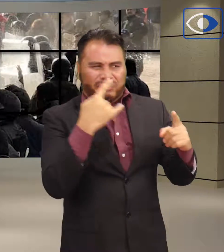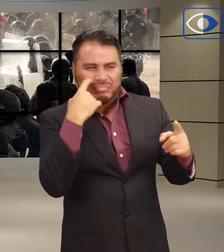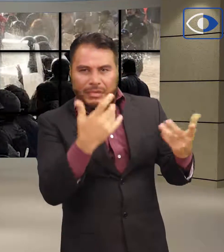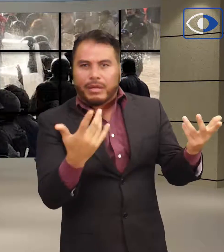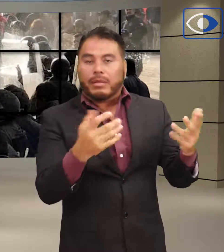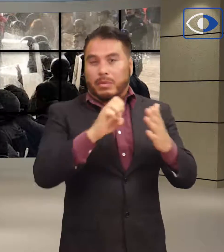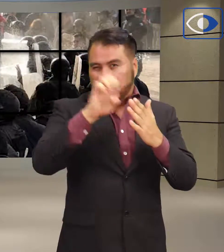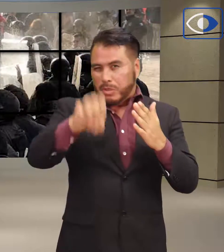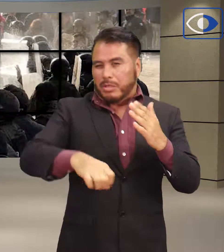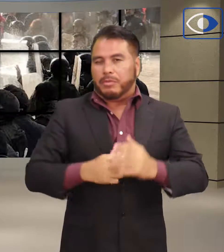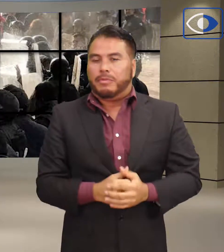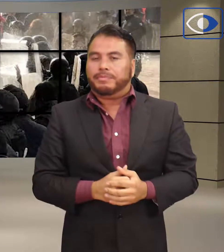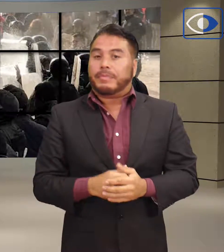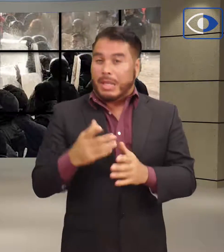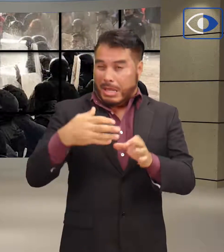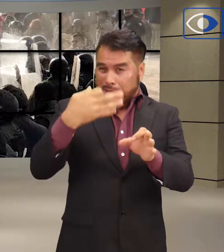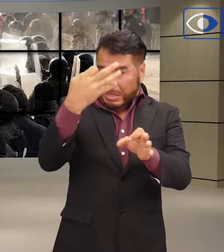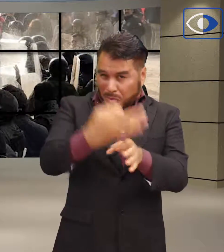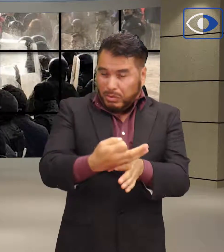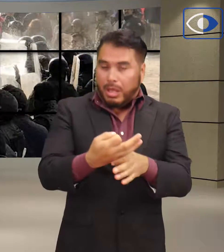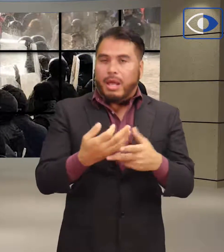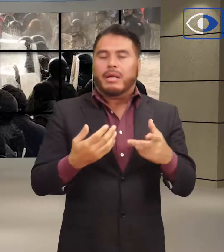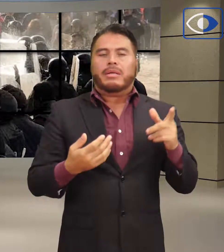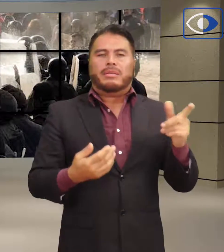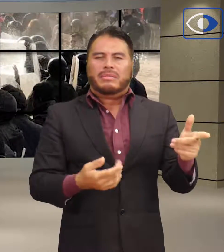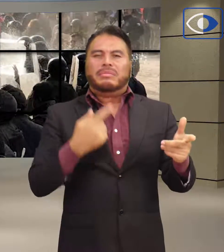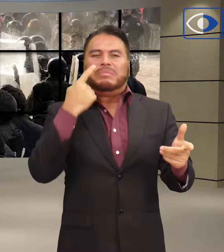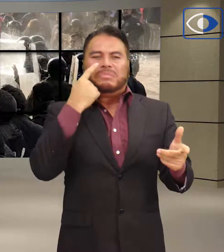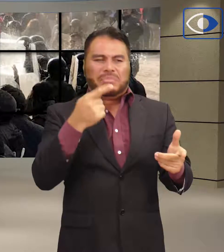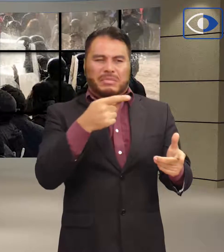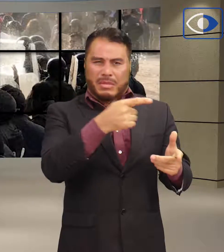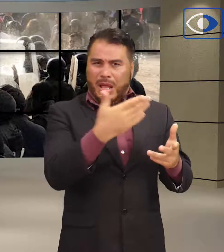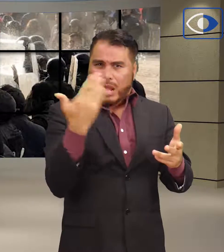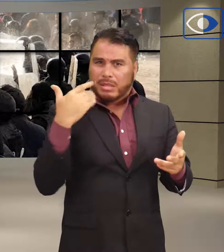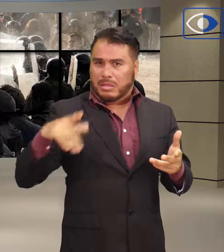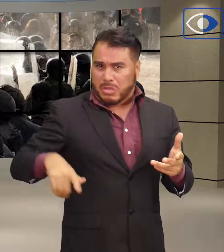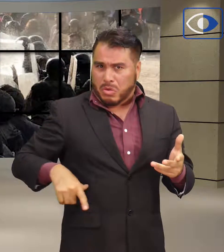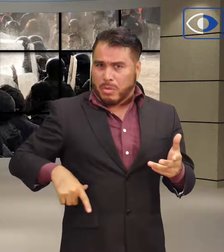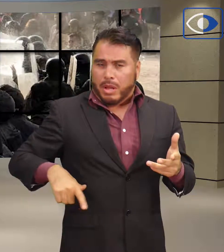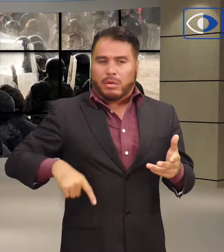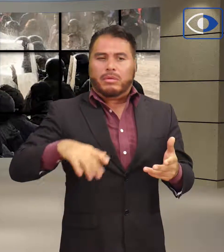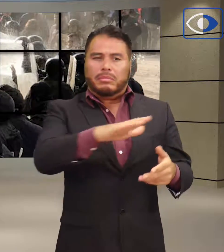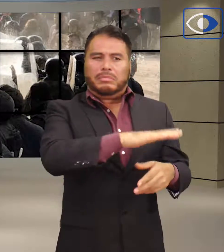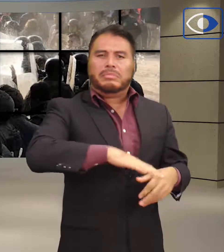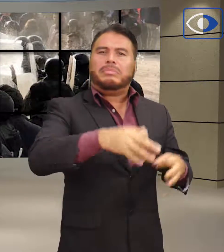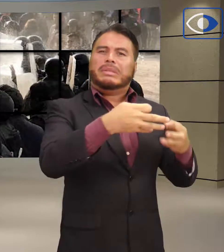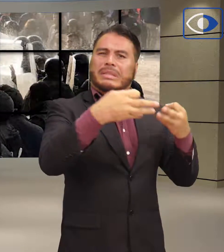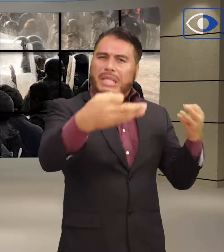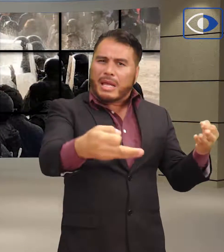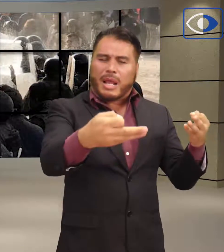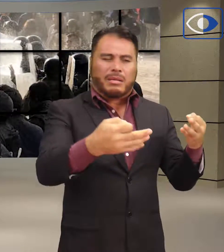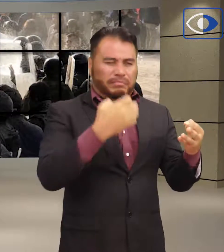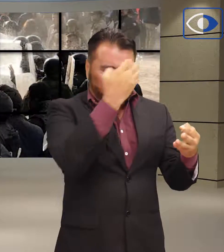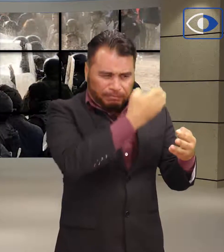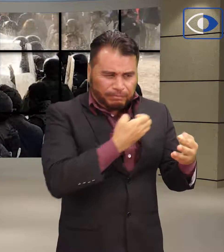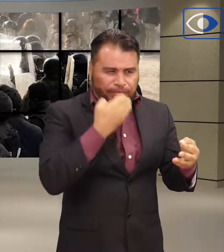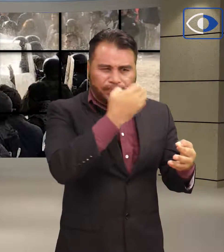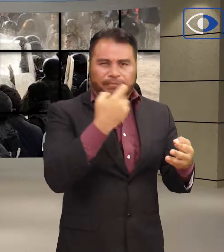otras irregularidades. Por ejemplo, hasta el momento se desconoce la existencia de un estudio geodrilógico actualizado